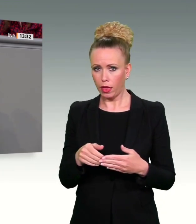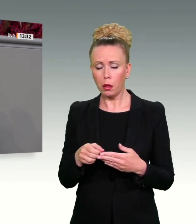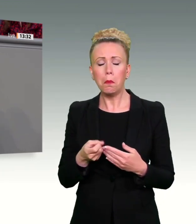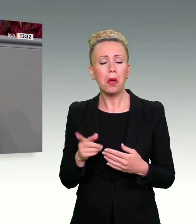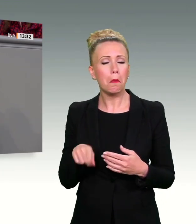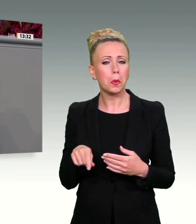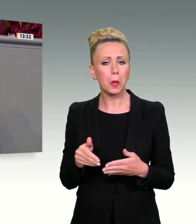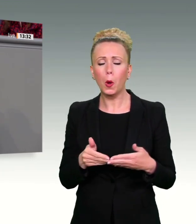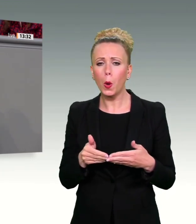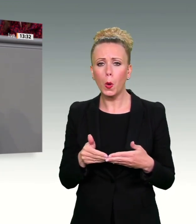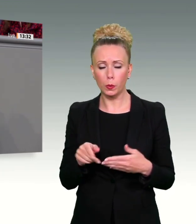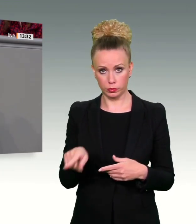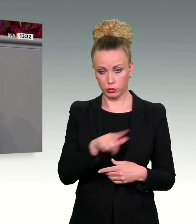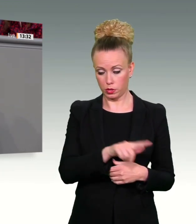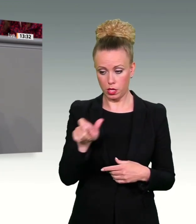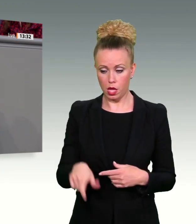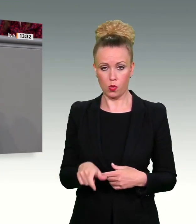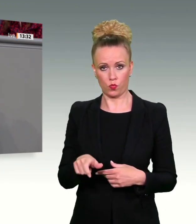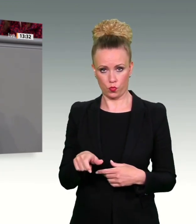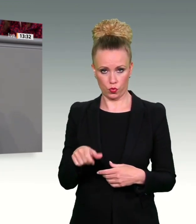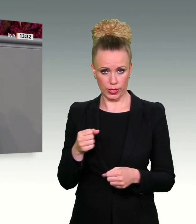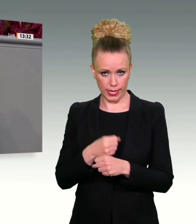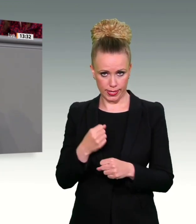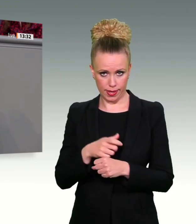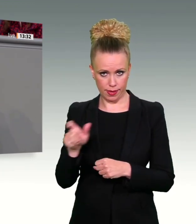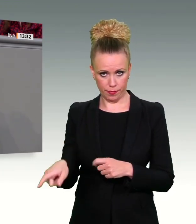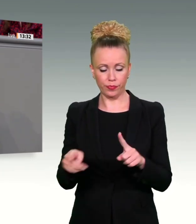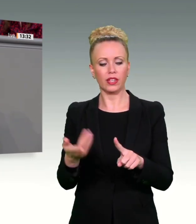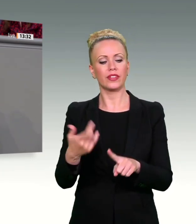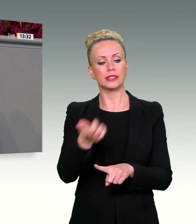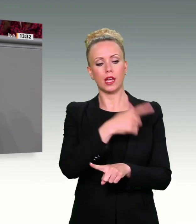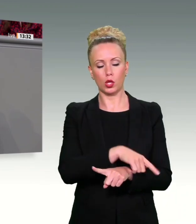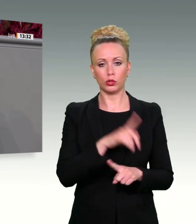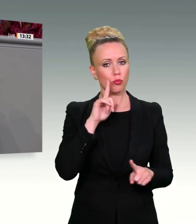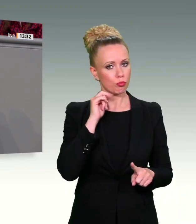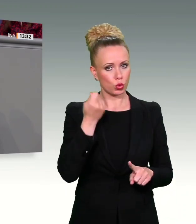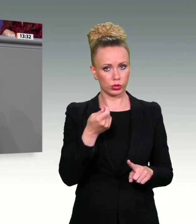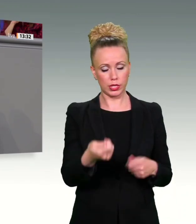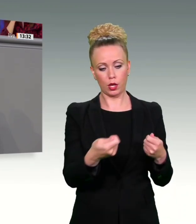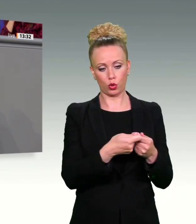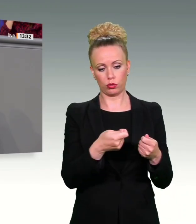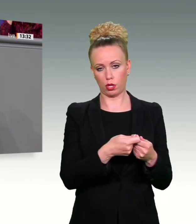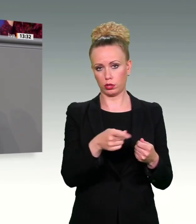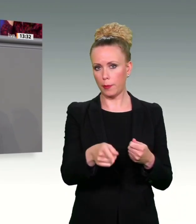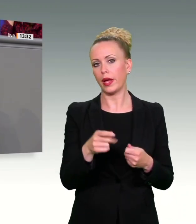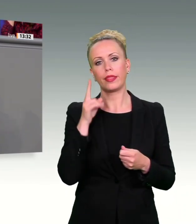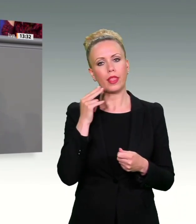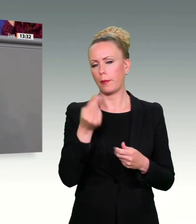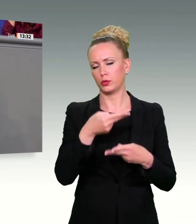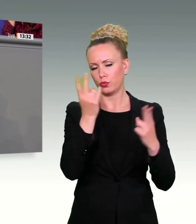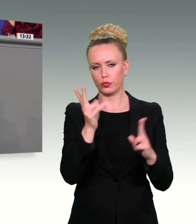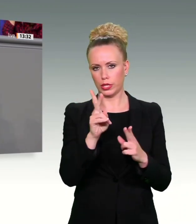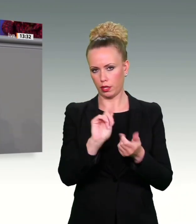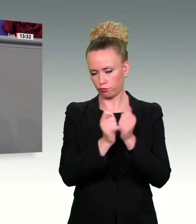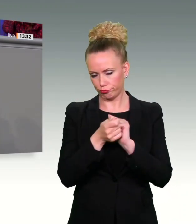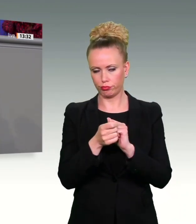hatte Kontakt mit dem Haupttäter aus Münster, allerdings über einen Aliasnamen. Das hat man später